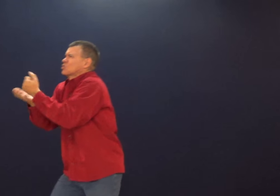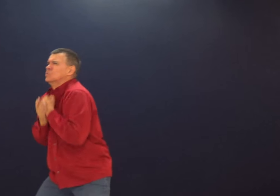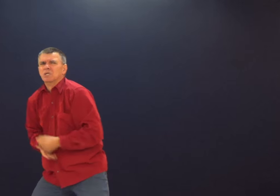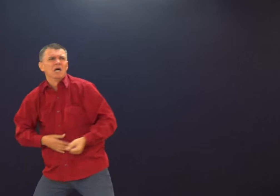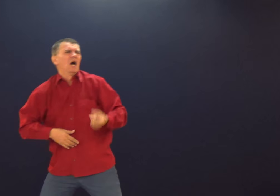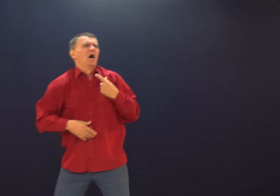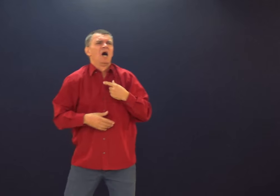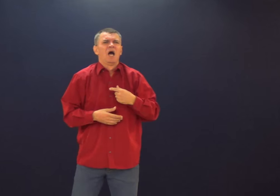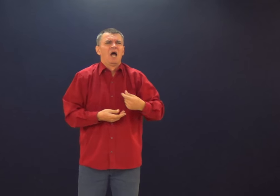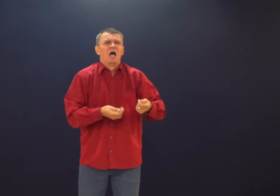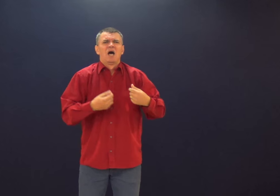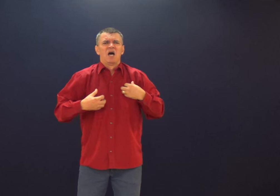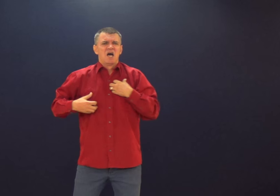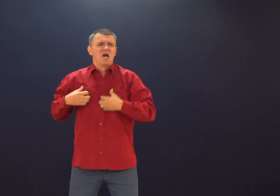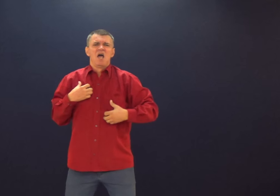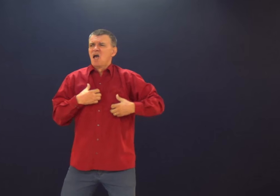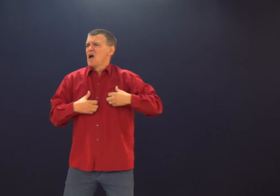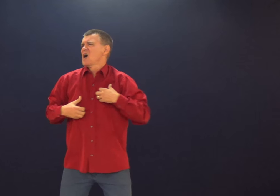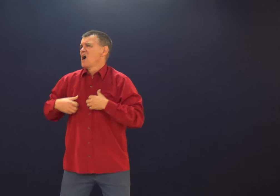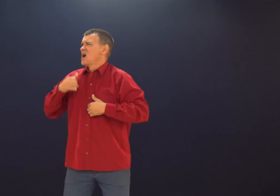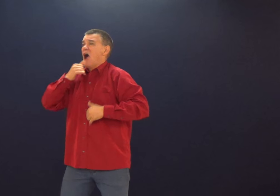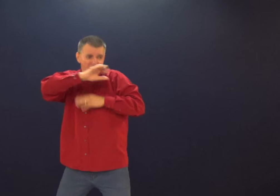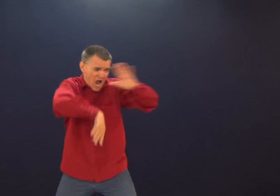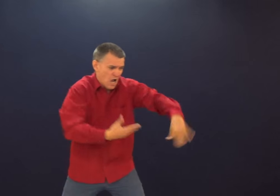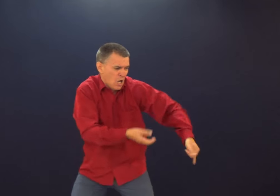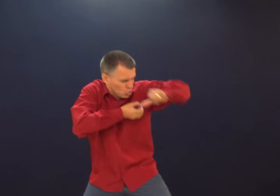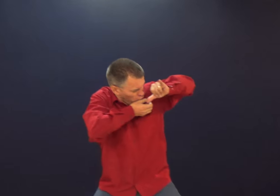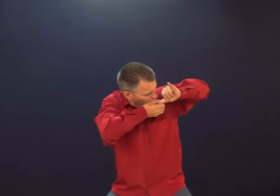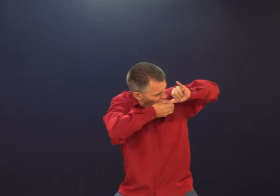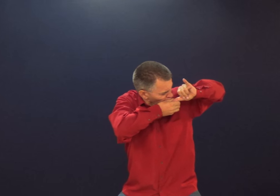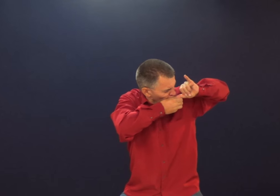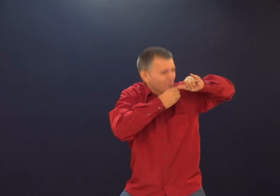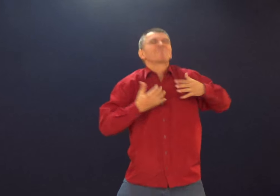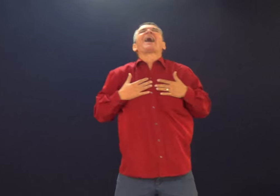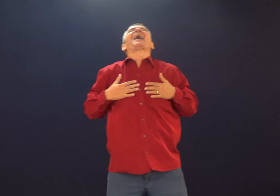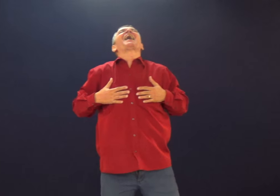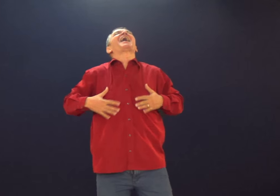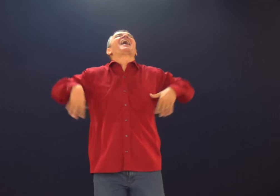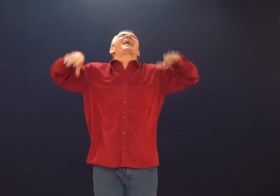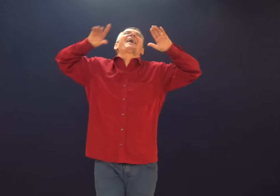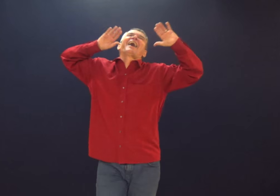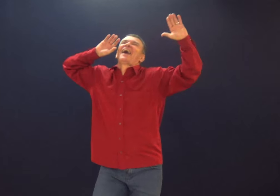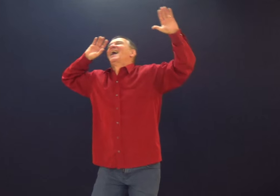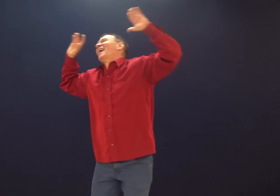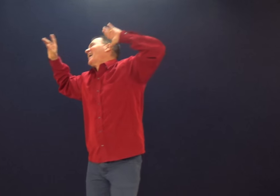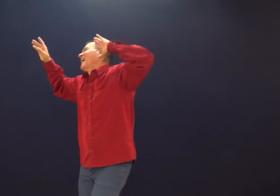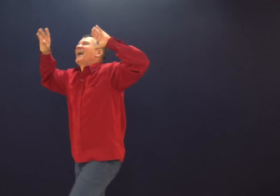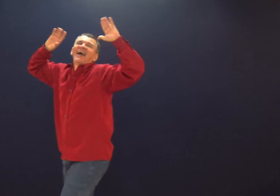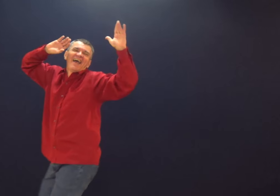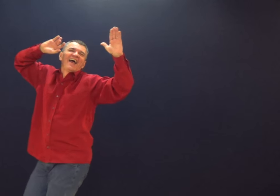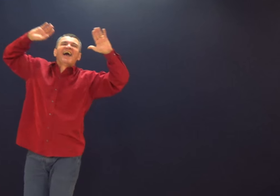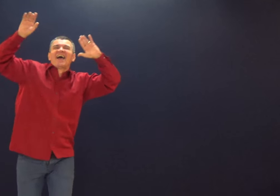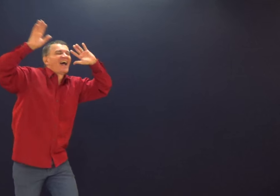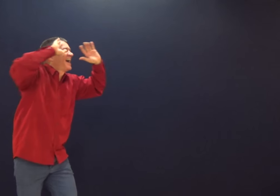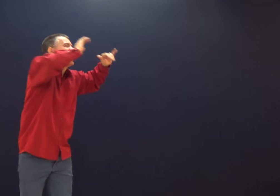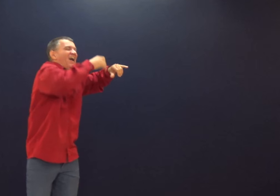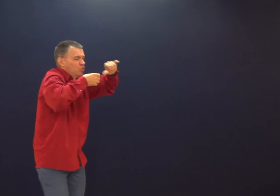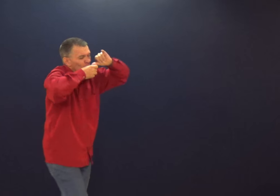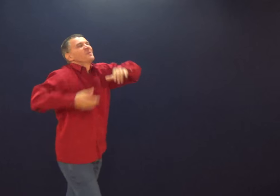você pode buscar a vida das pessoas, e ajuda em medicamentos, até não falar do pecado, para que possa te fazer bem